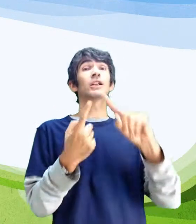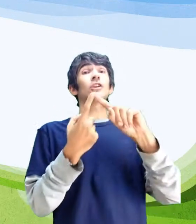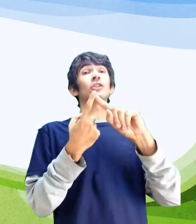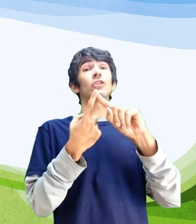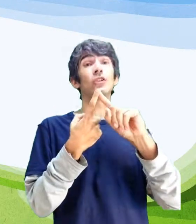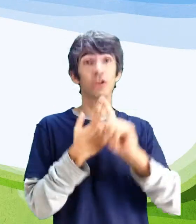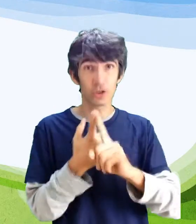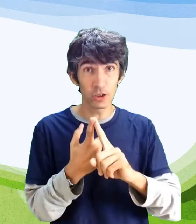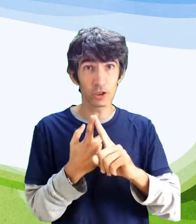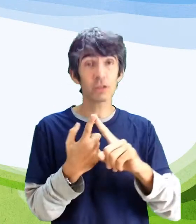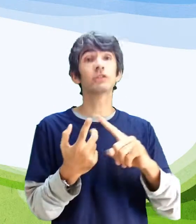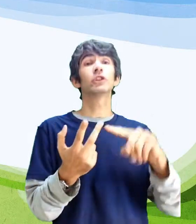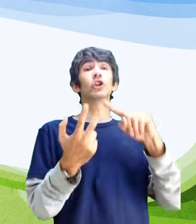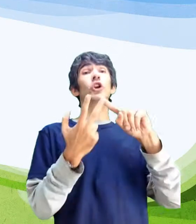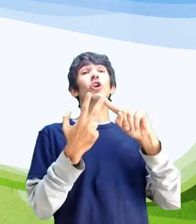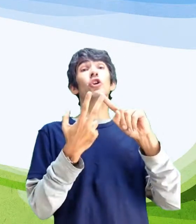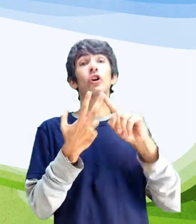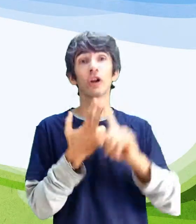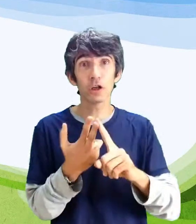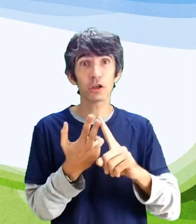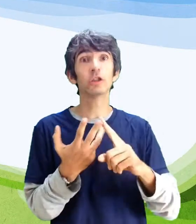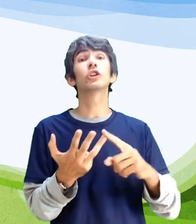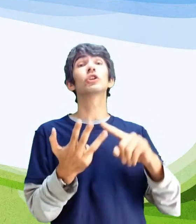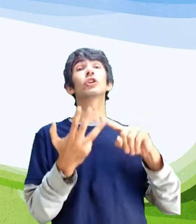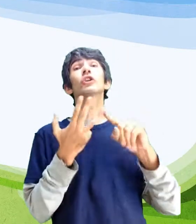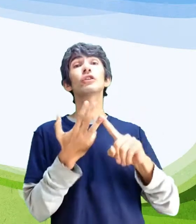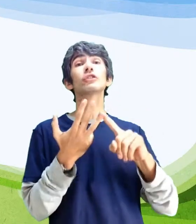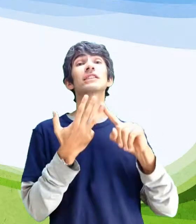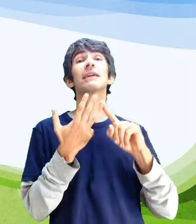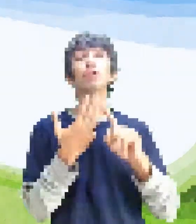No color, no olor, no sabor.